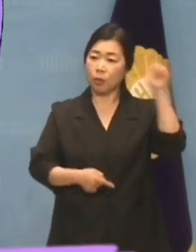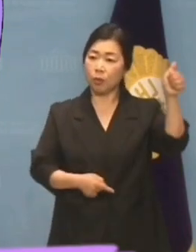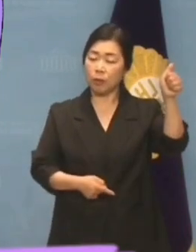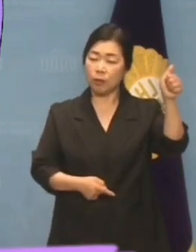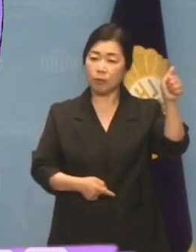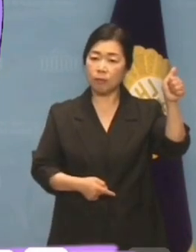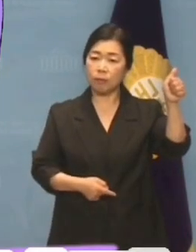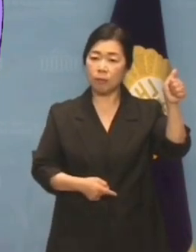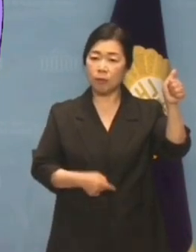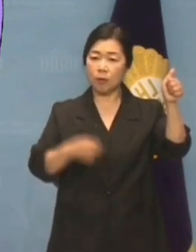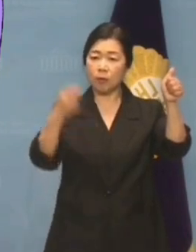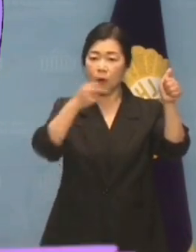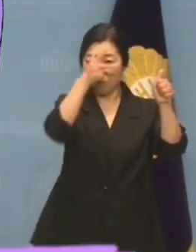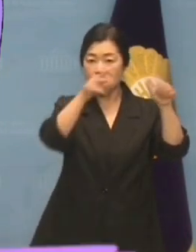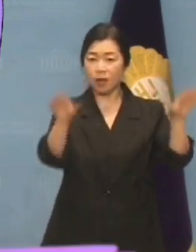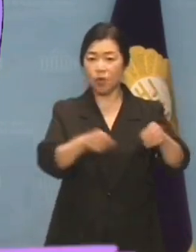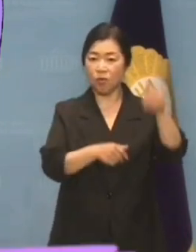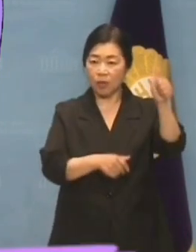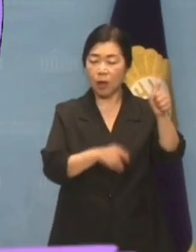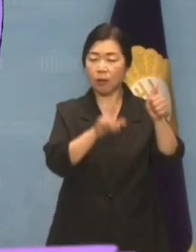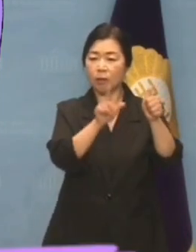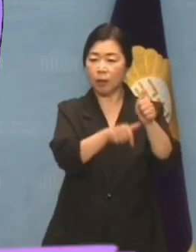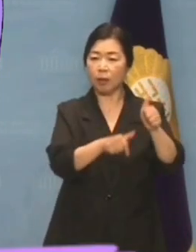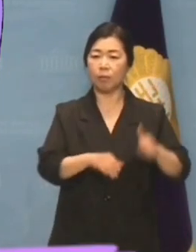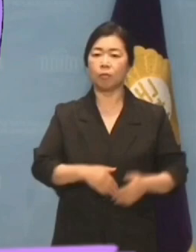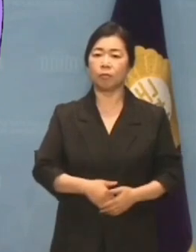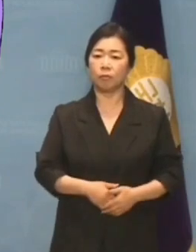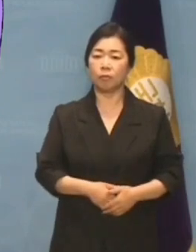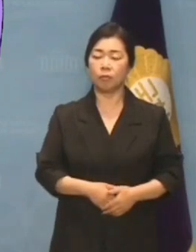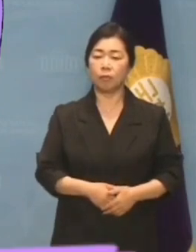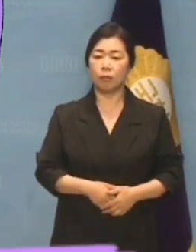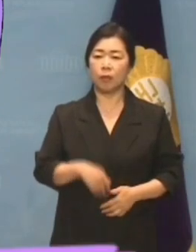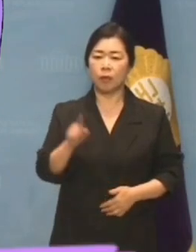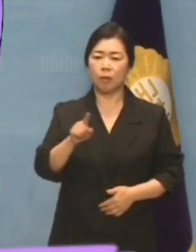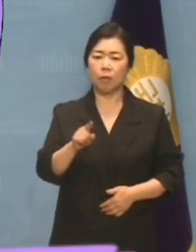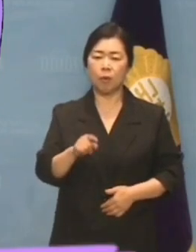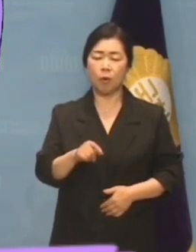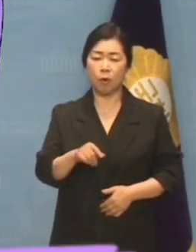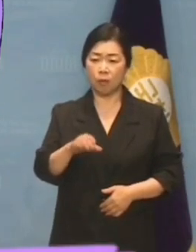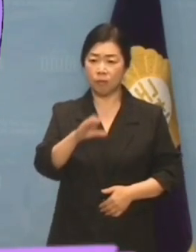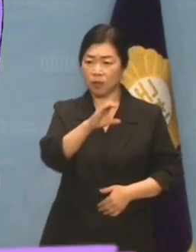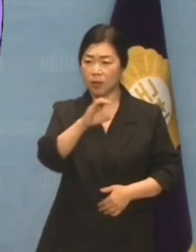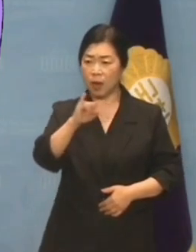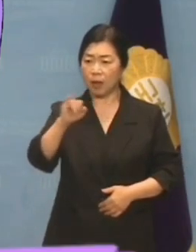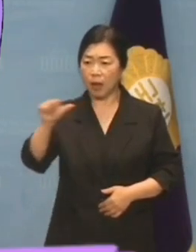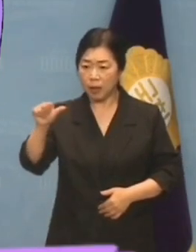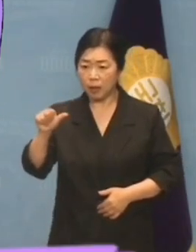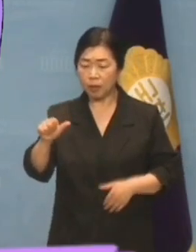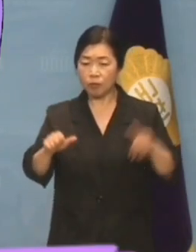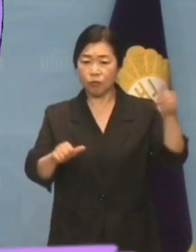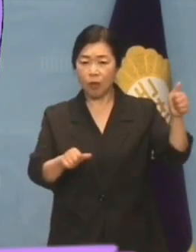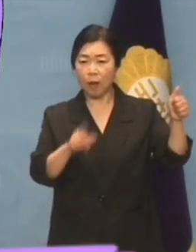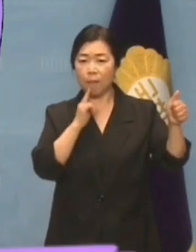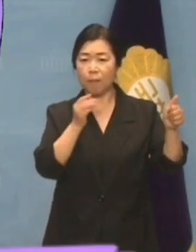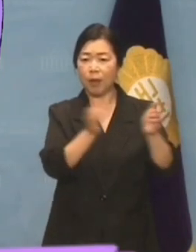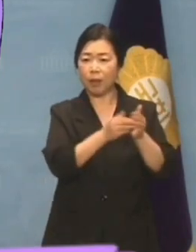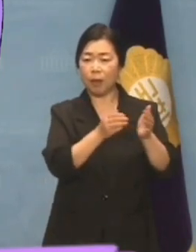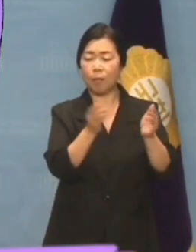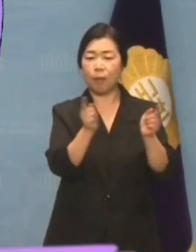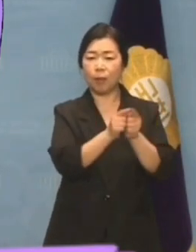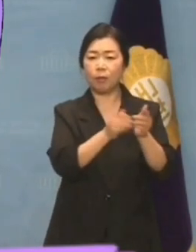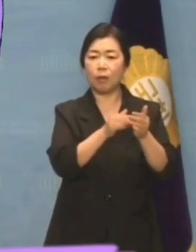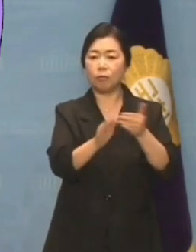검찰총장 시절 CIA 수장을 만난 뒤 문재인 대통령도 무시하는 안하무인식